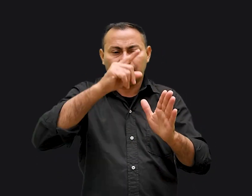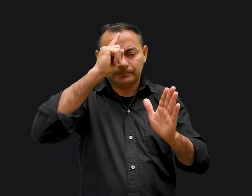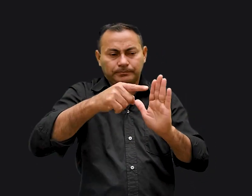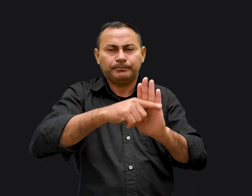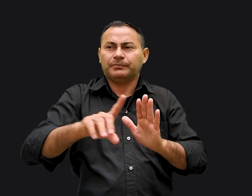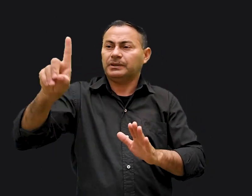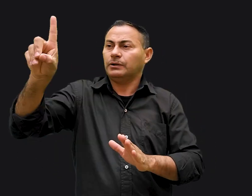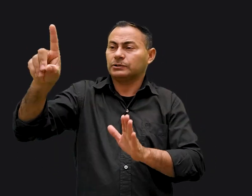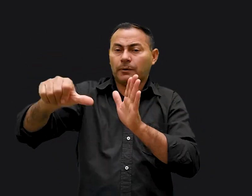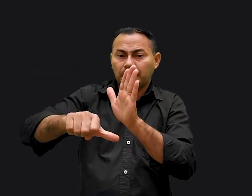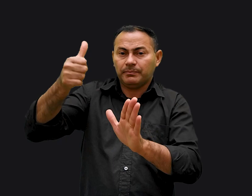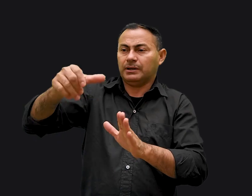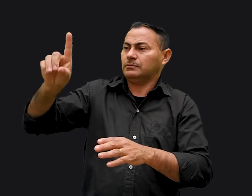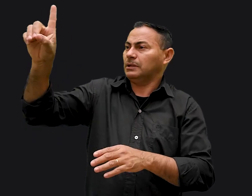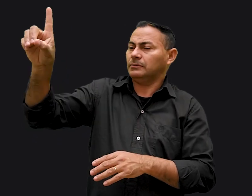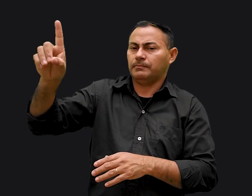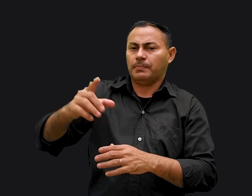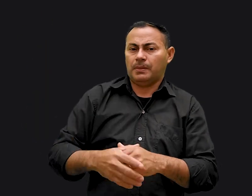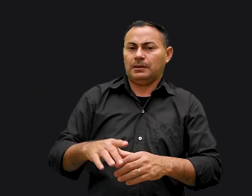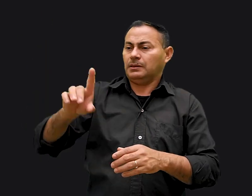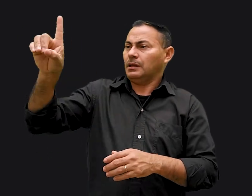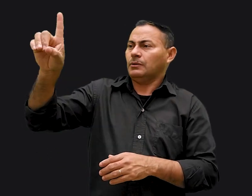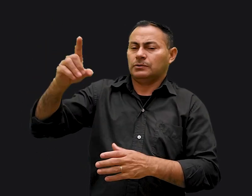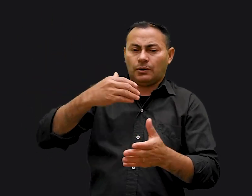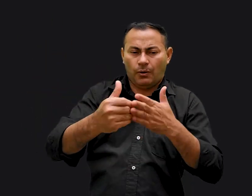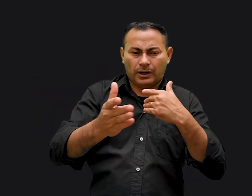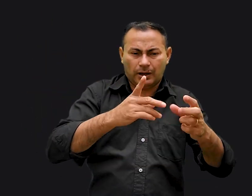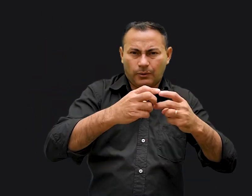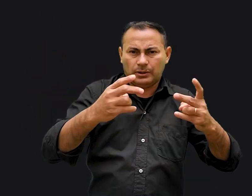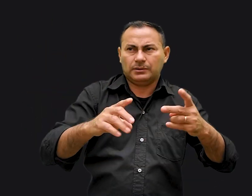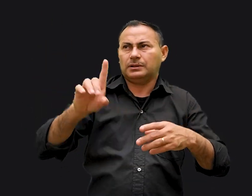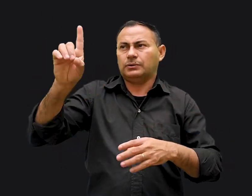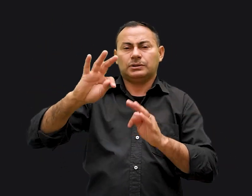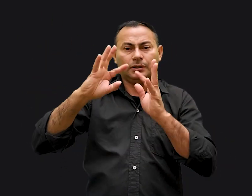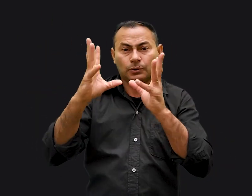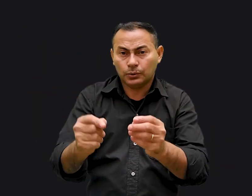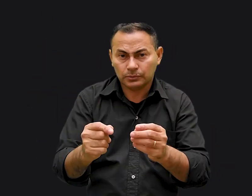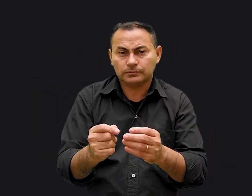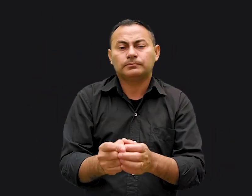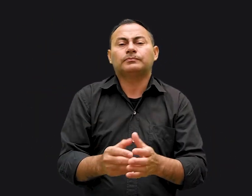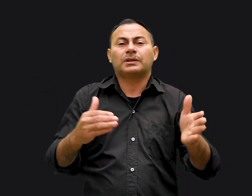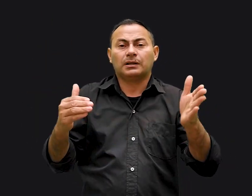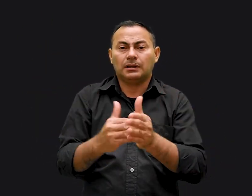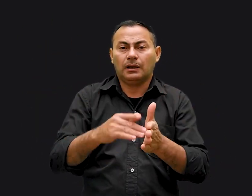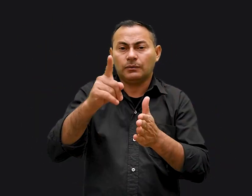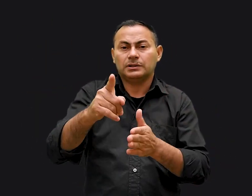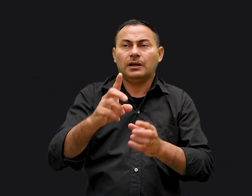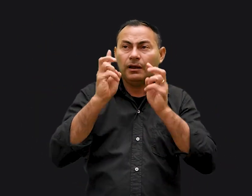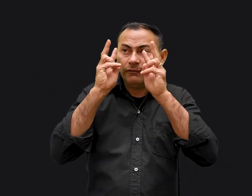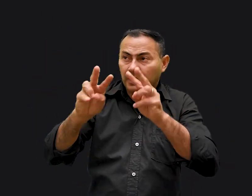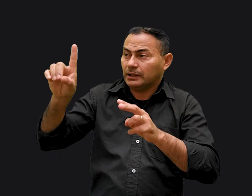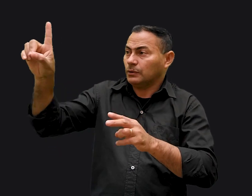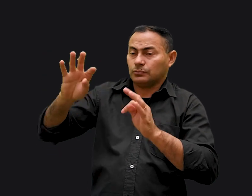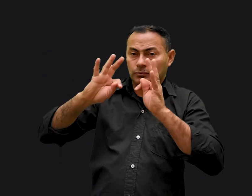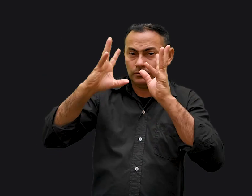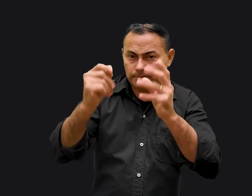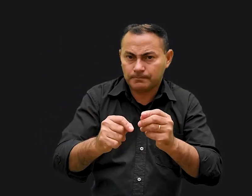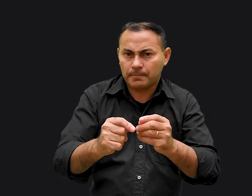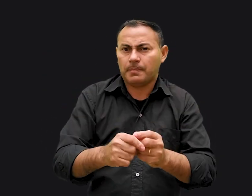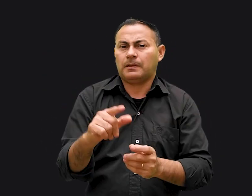Deus primeiro. Se Deus for qualquer coisa, então Deus é tudo. E até você ver Deus como tudo, você não